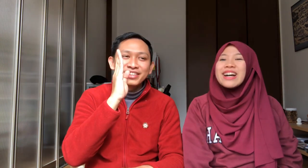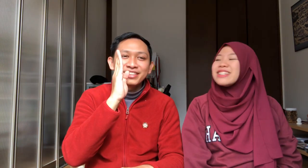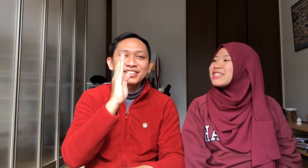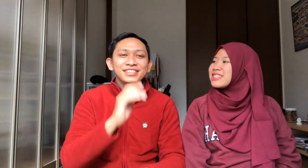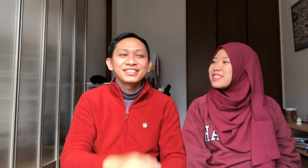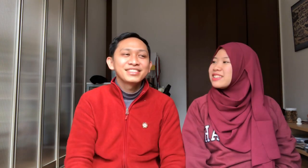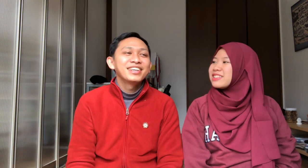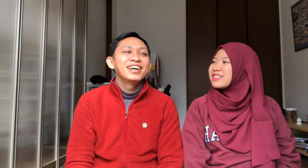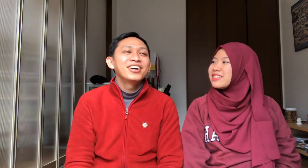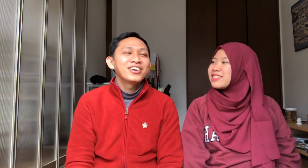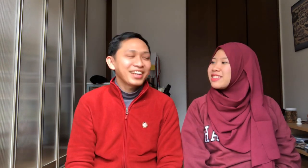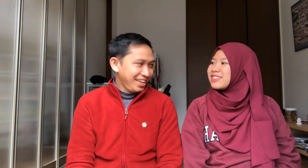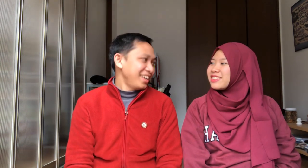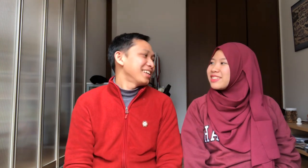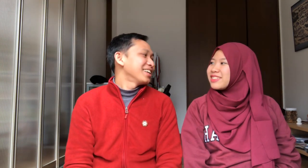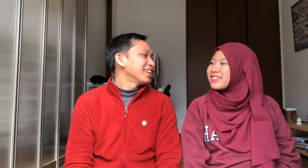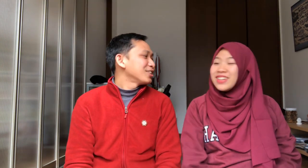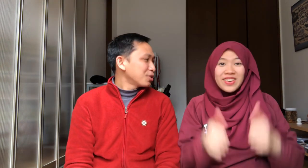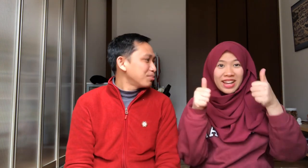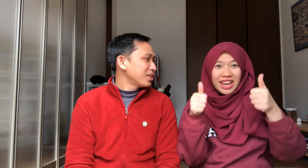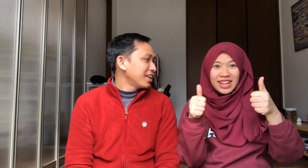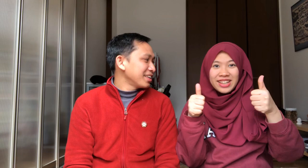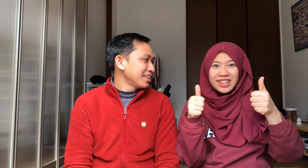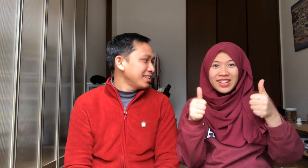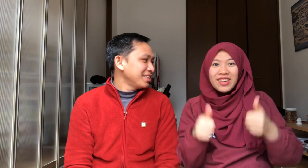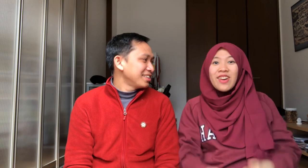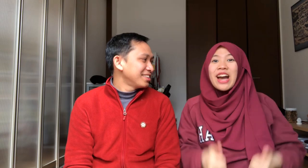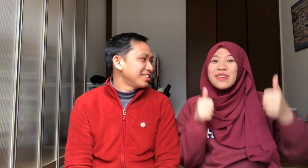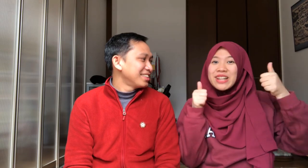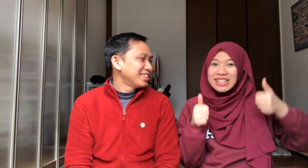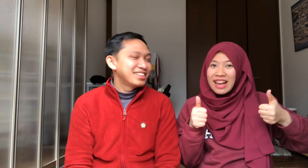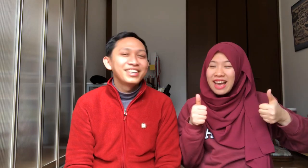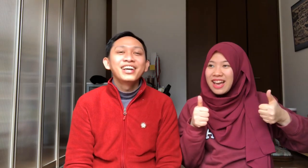Oke Cukup buat hari ini Wakarimastaka